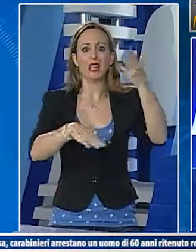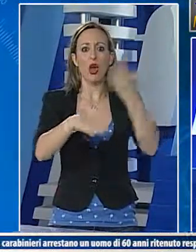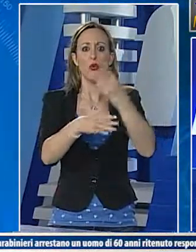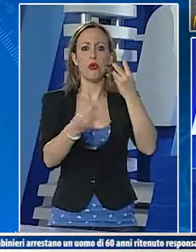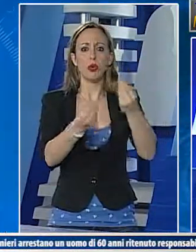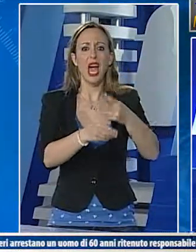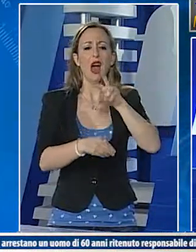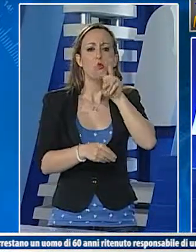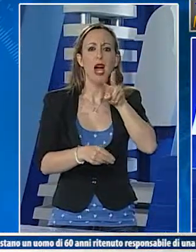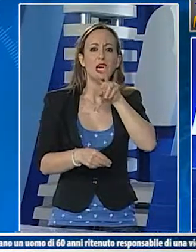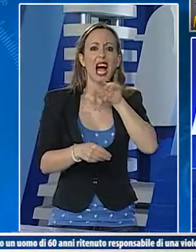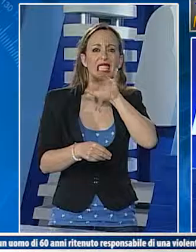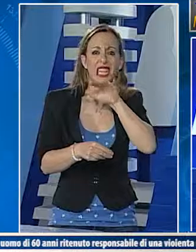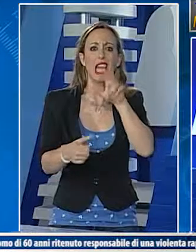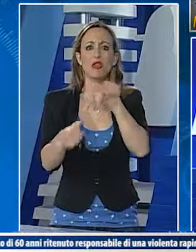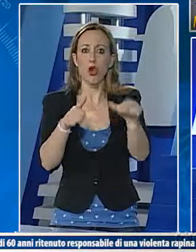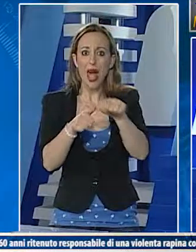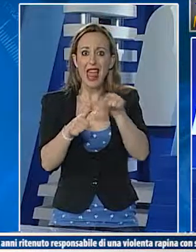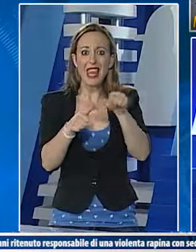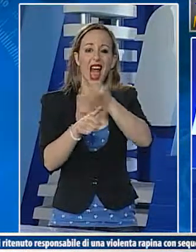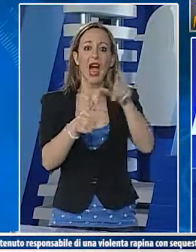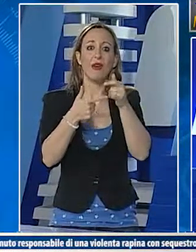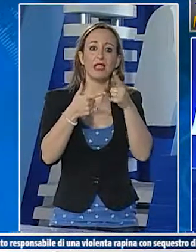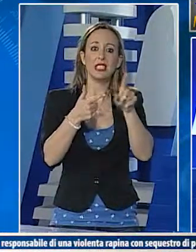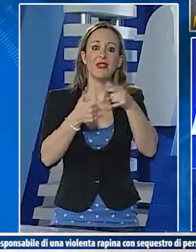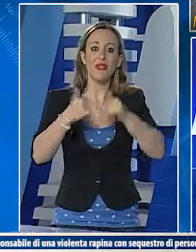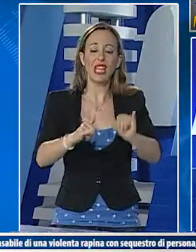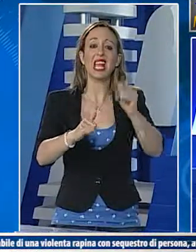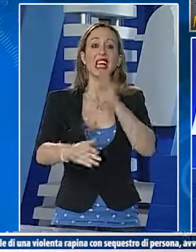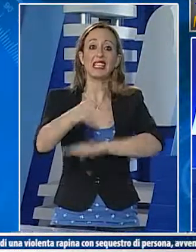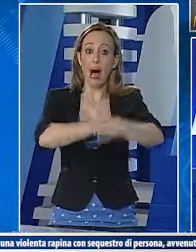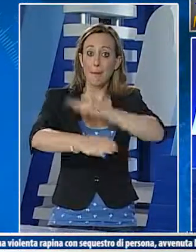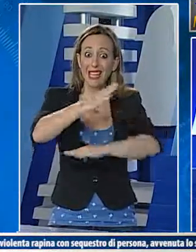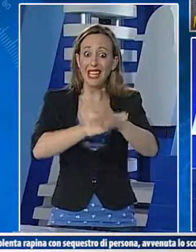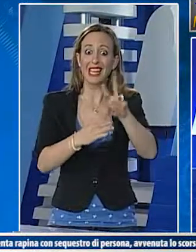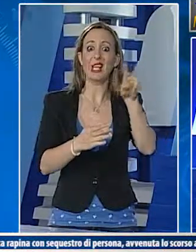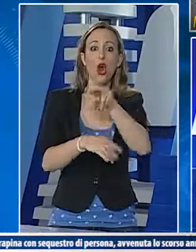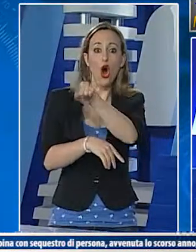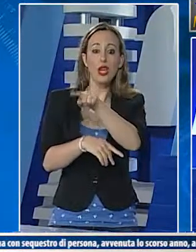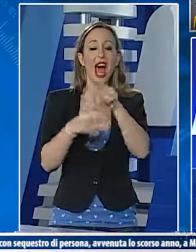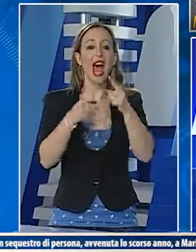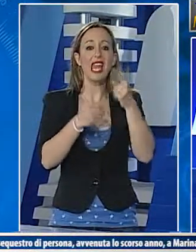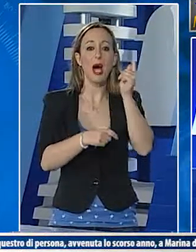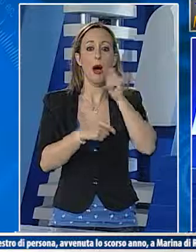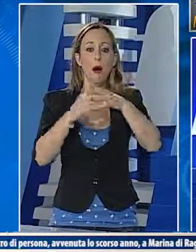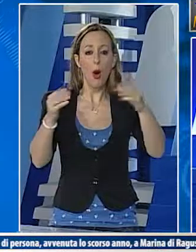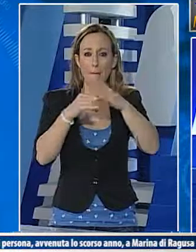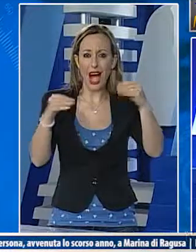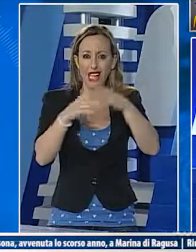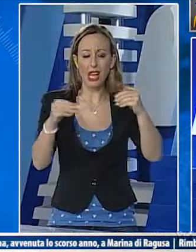arrestato un rapinatore sessantenne ritenuto l'autore di una violenta rapina in un'abitazione con sequestro di persona avvenuta